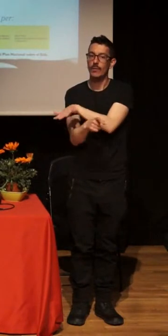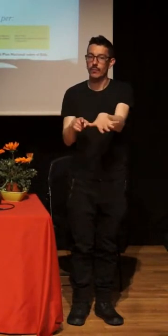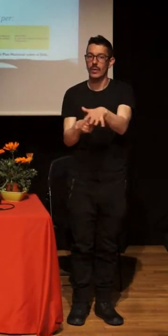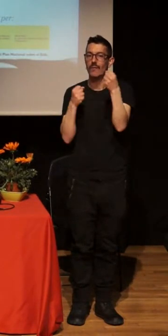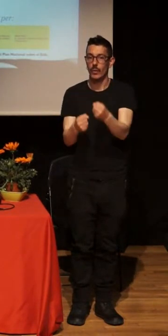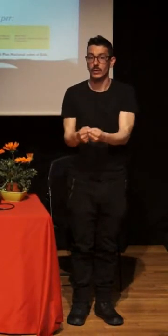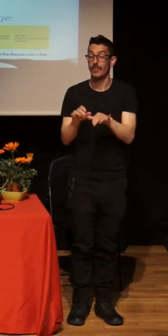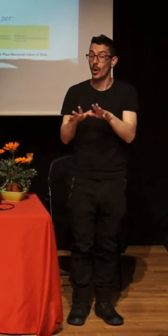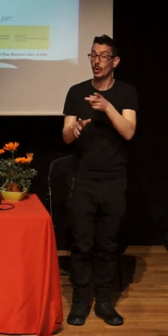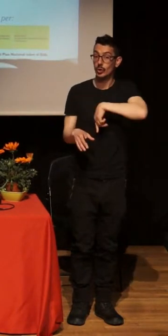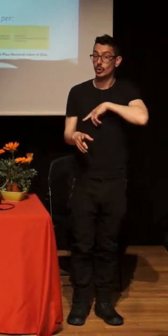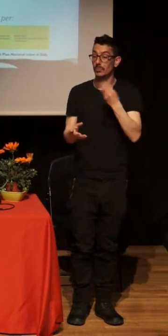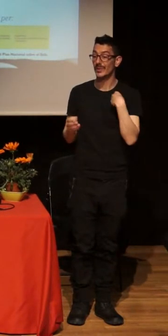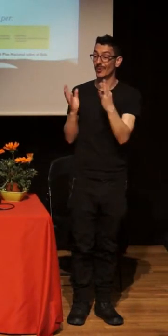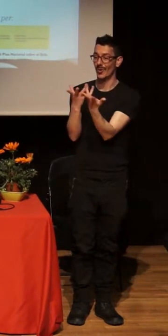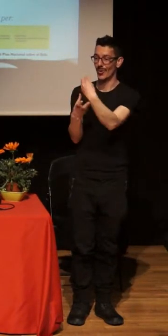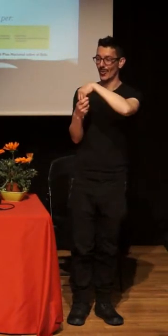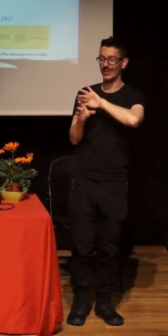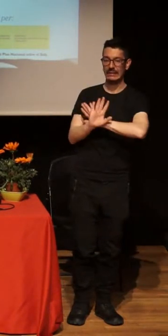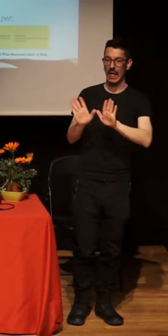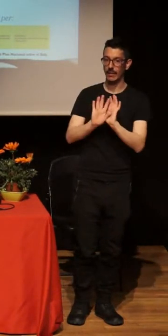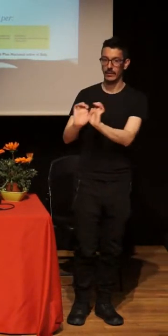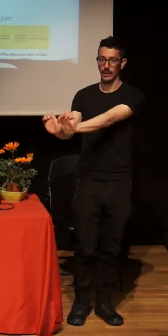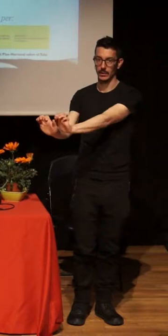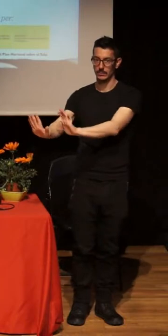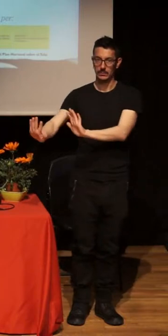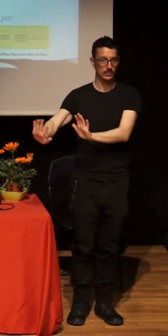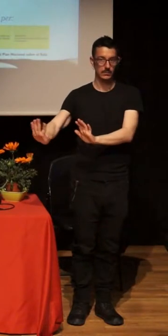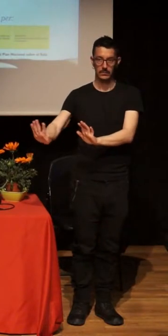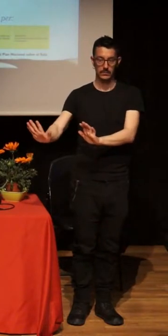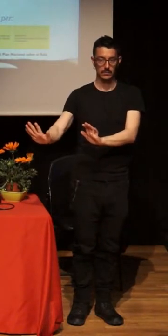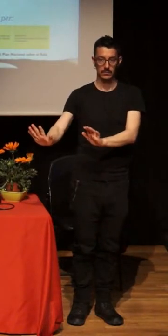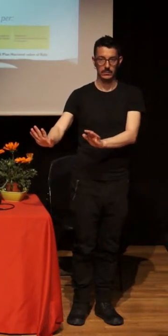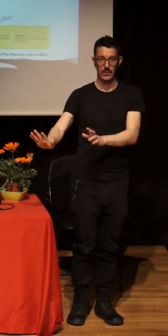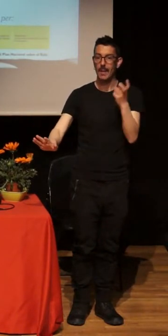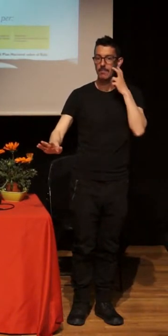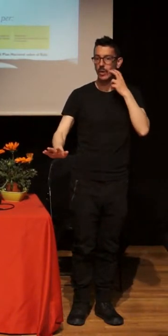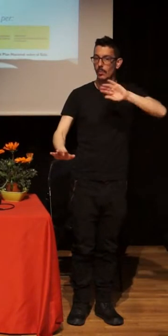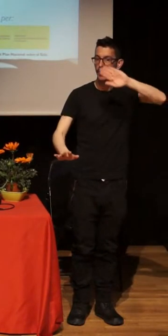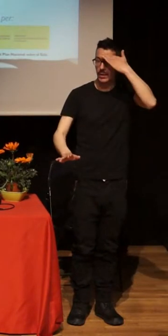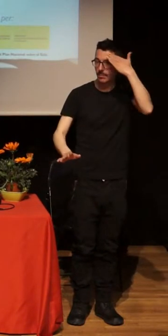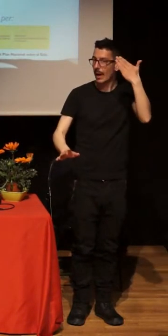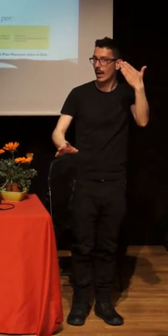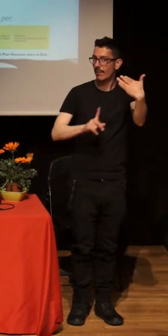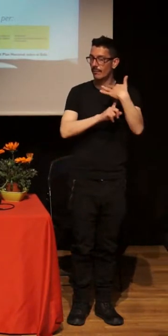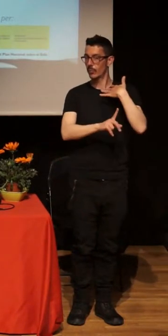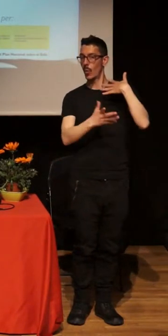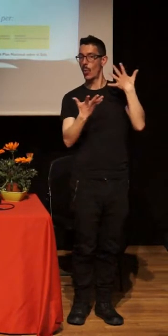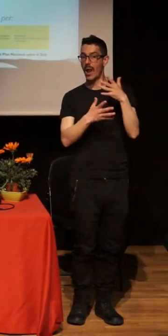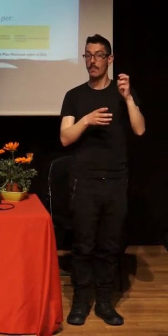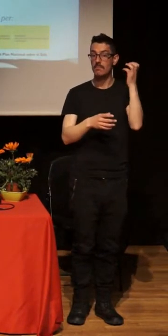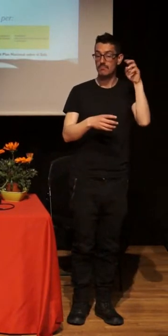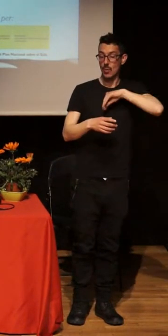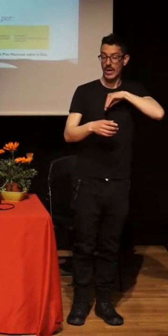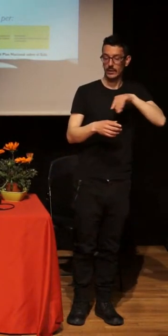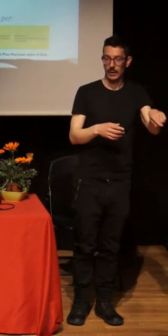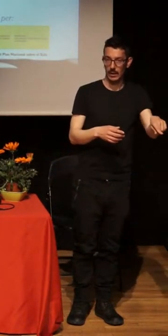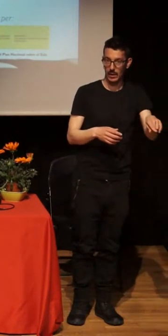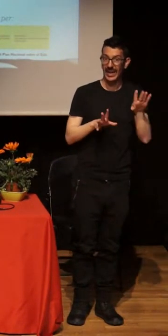el miedo. ¿El miedo a qué? El miedo a la muerte, que era un elemento central que estuvo presente en todos los mensajes de prevención y que yo